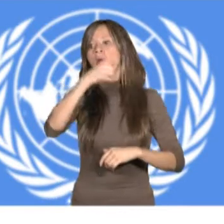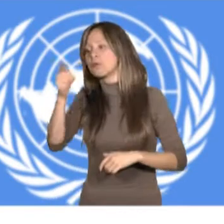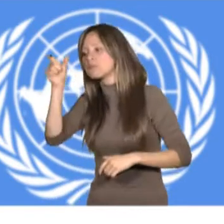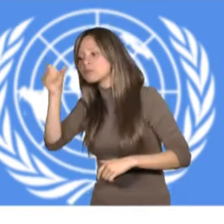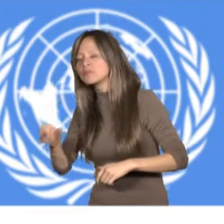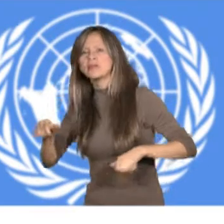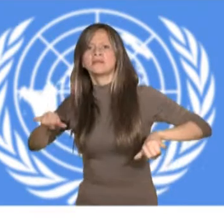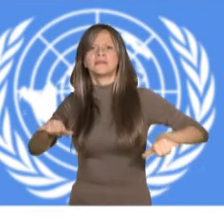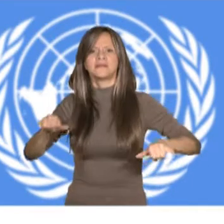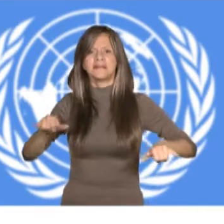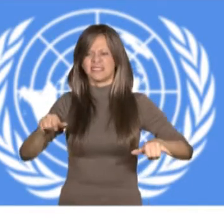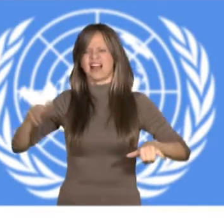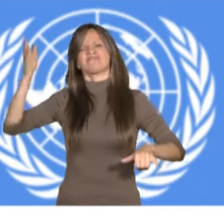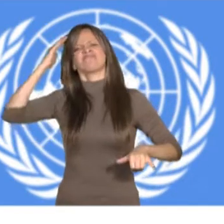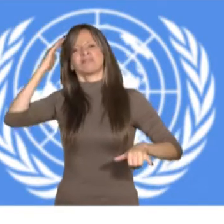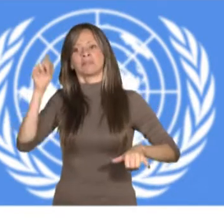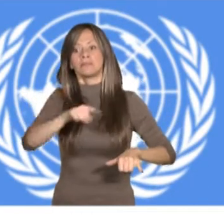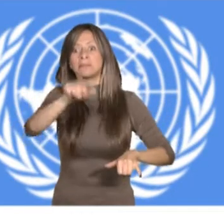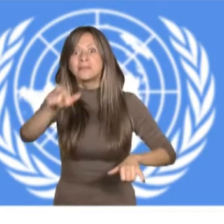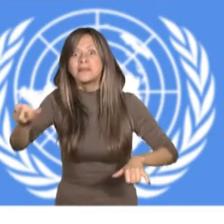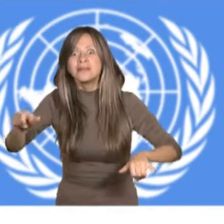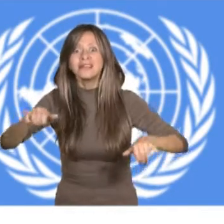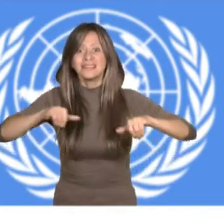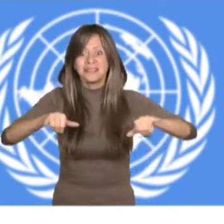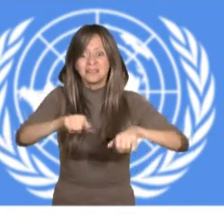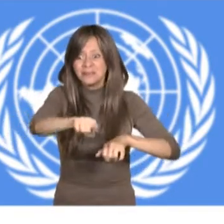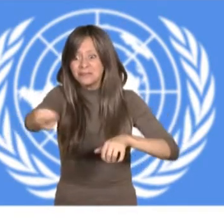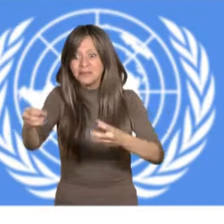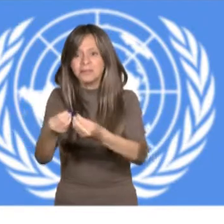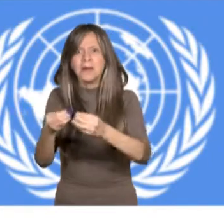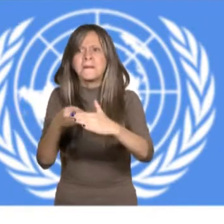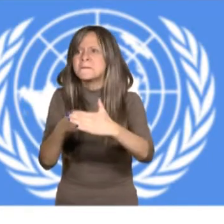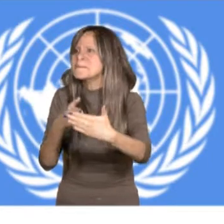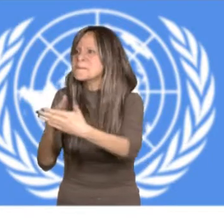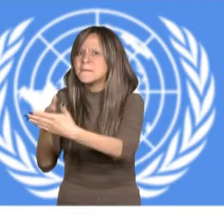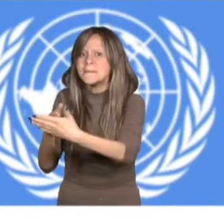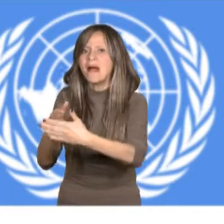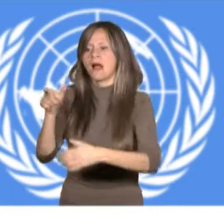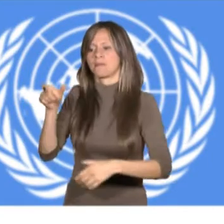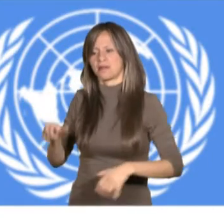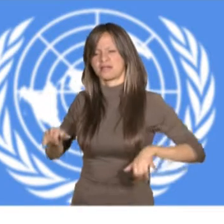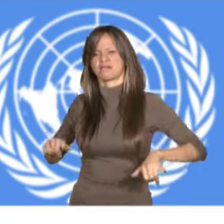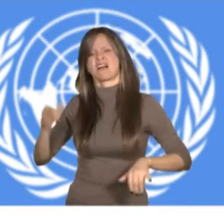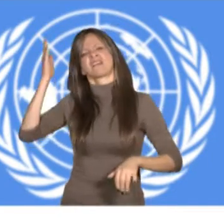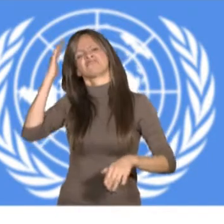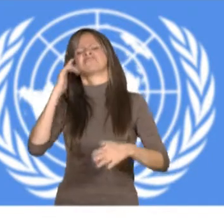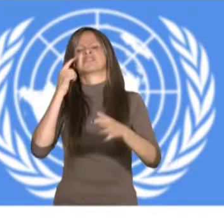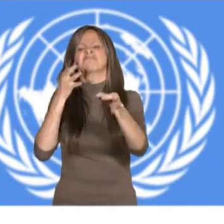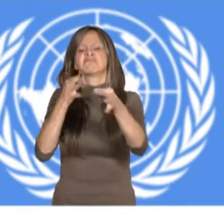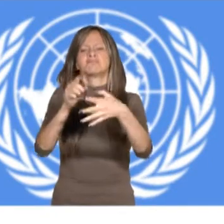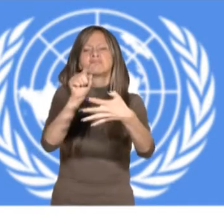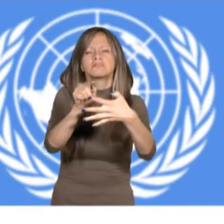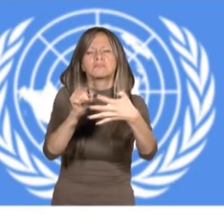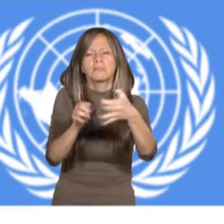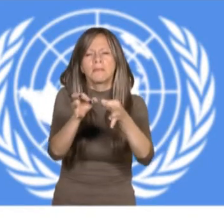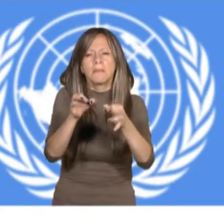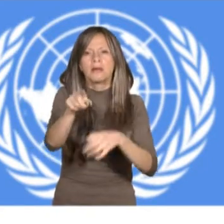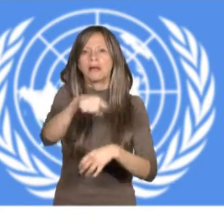en los ámbitos de la salud, el empleo, la educación y los servicios sociales, de forma que esos servicios y programas.